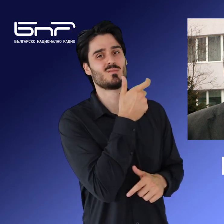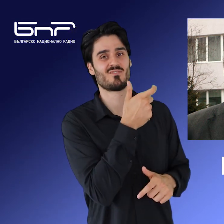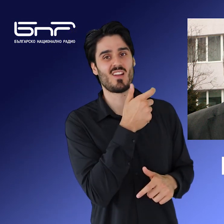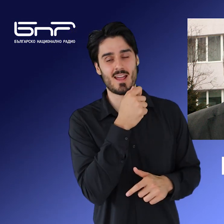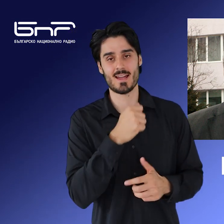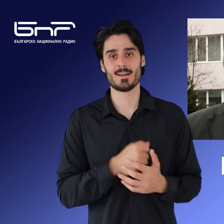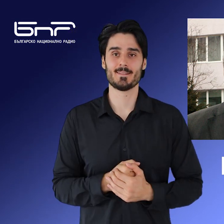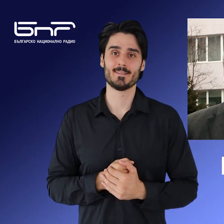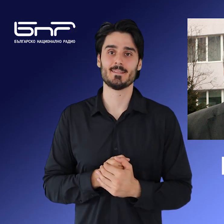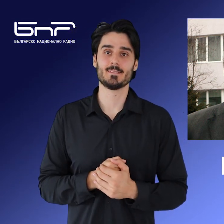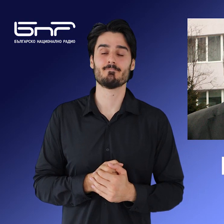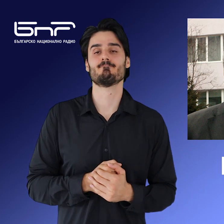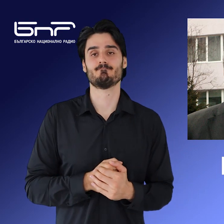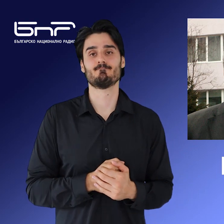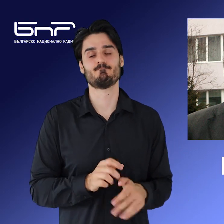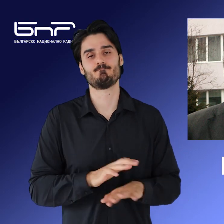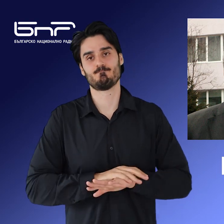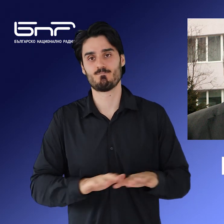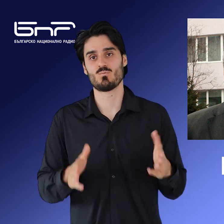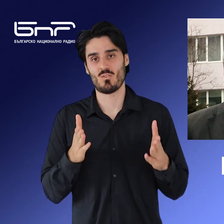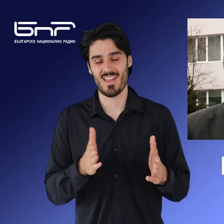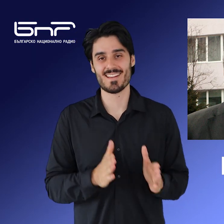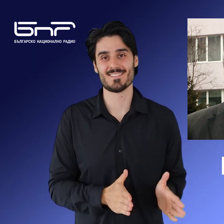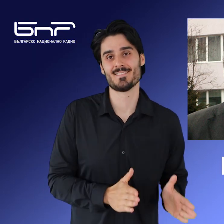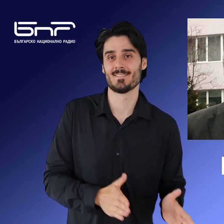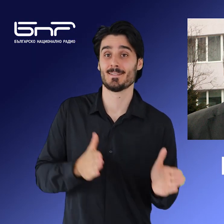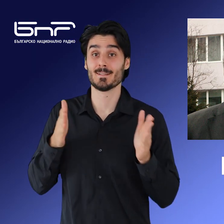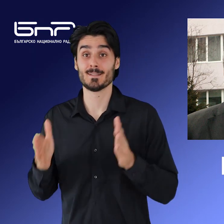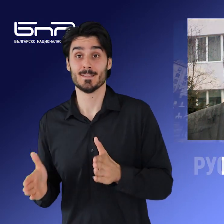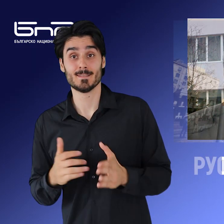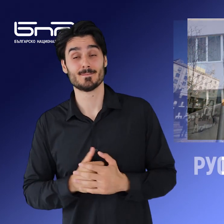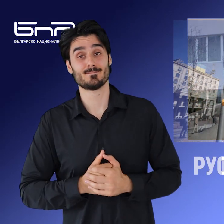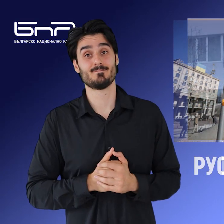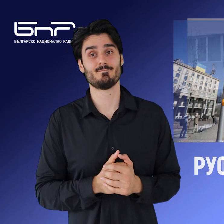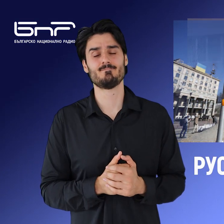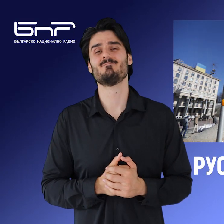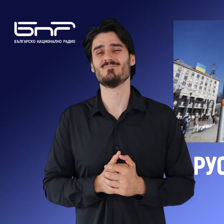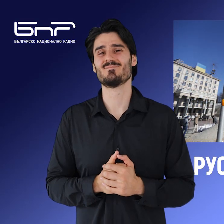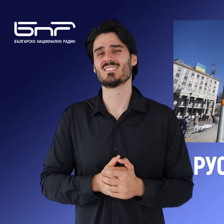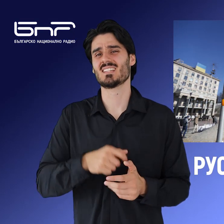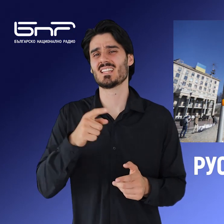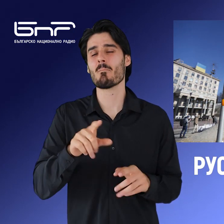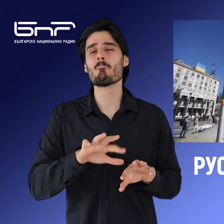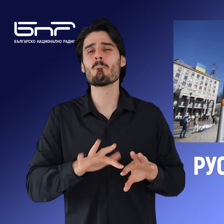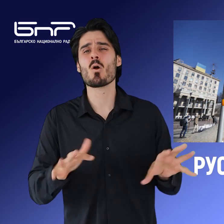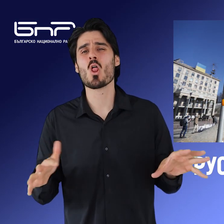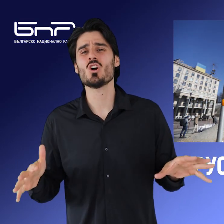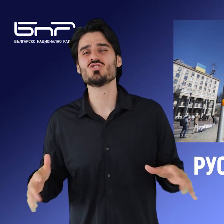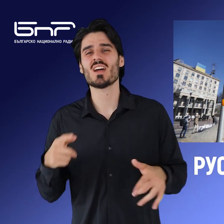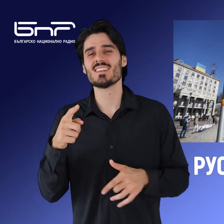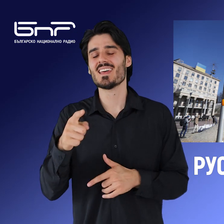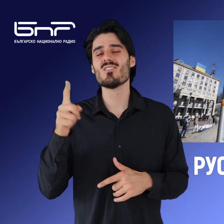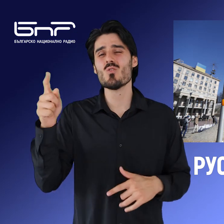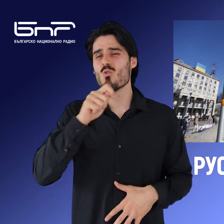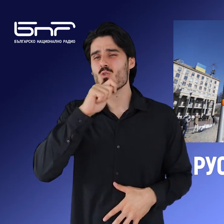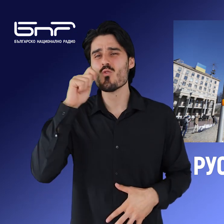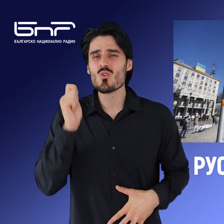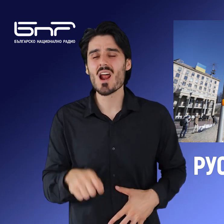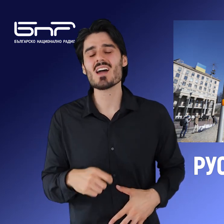полуострова. За новините от Москва, Ангел Григоров. Междувременно обстановката по фронтовете в Украина остава осложнена.